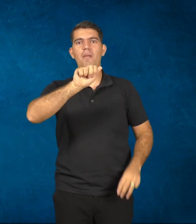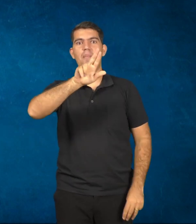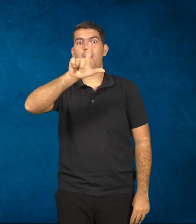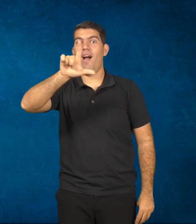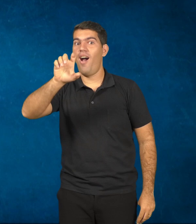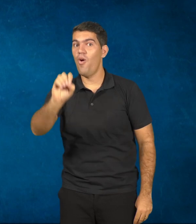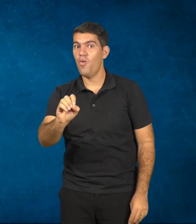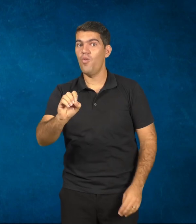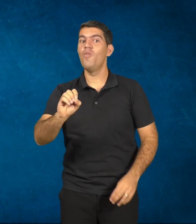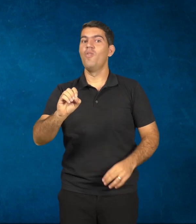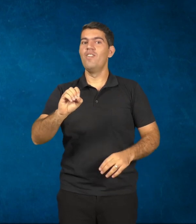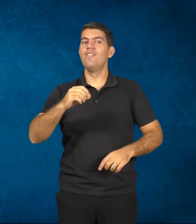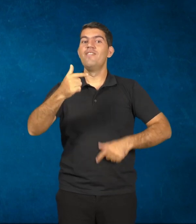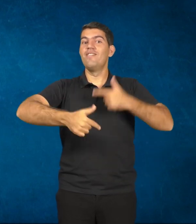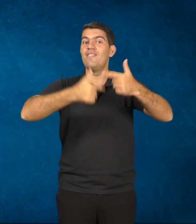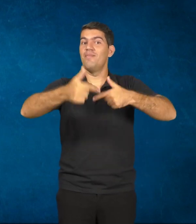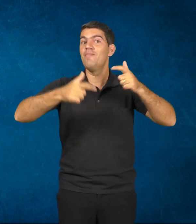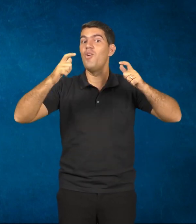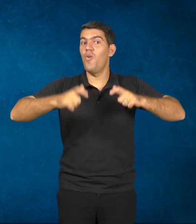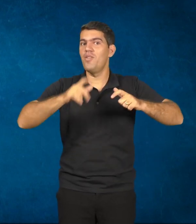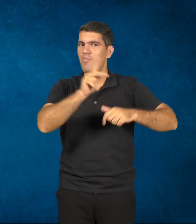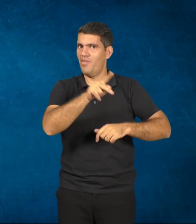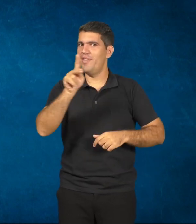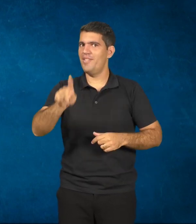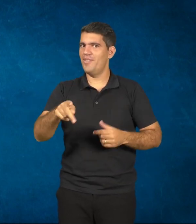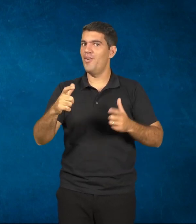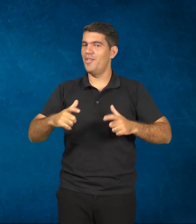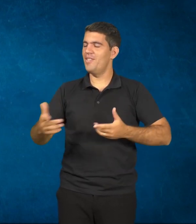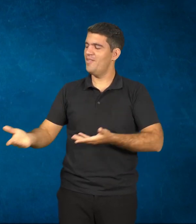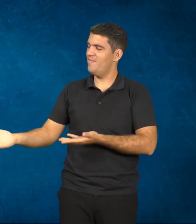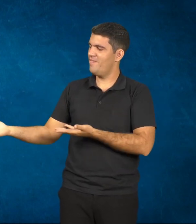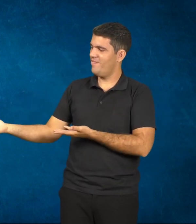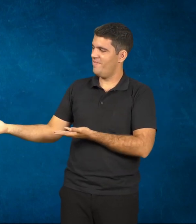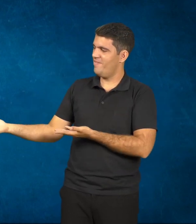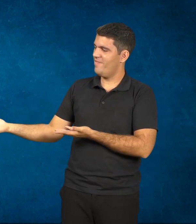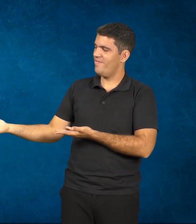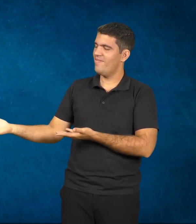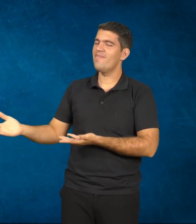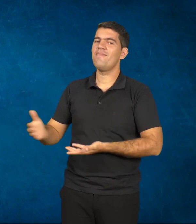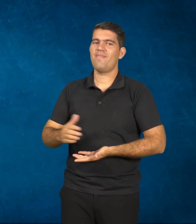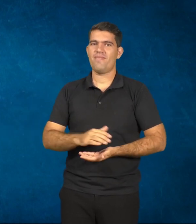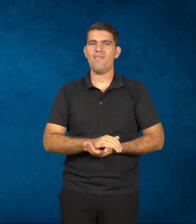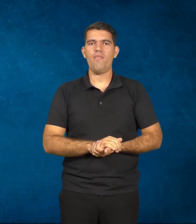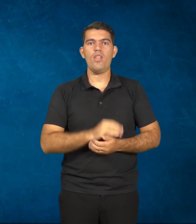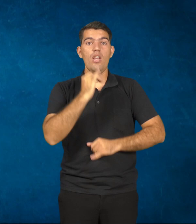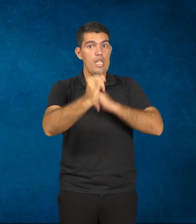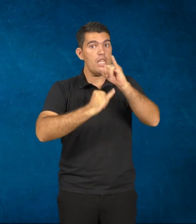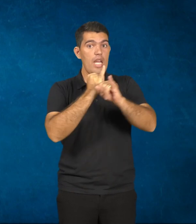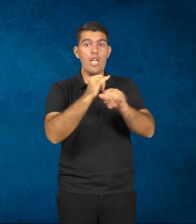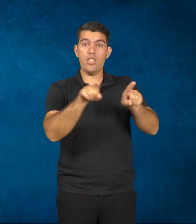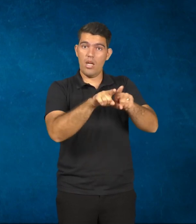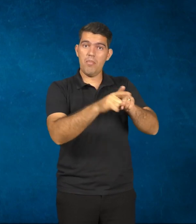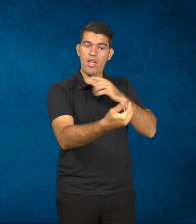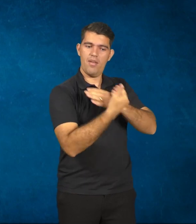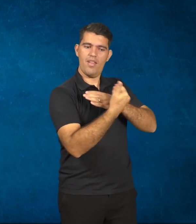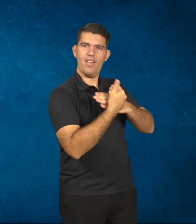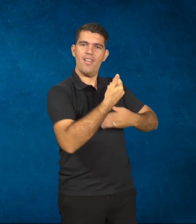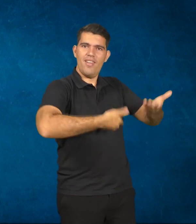Cisneiros, que é professor da Universidade Federal de Pernambuco. Pela internet, nós teremos a participação do Micael, que é um